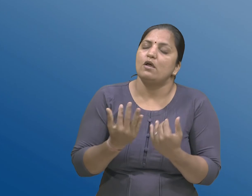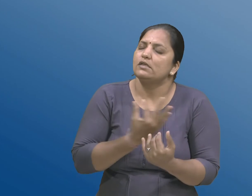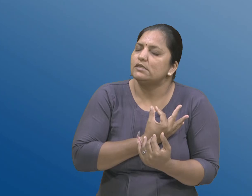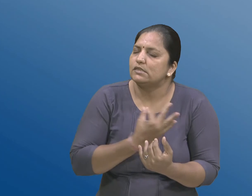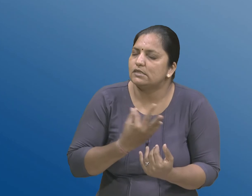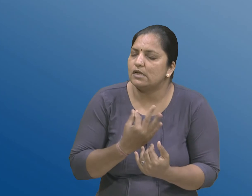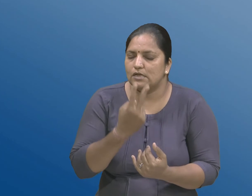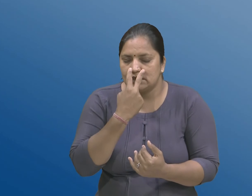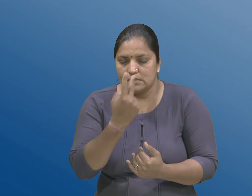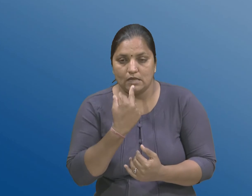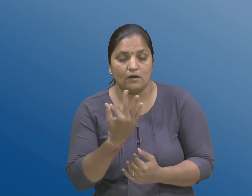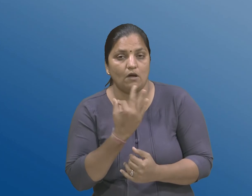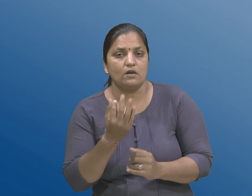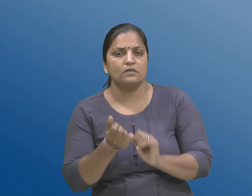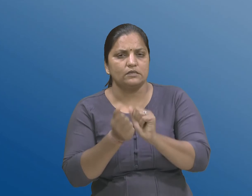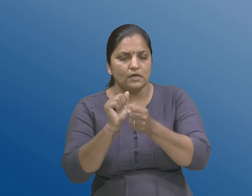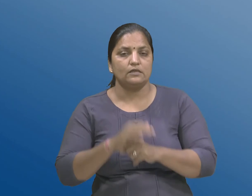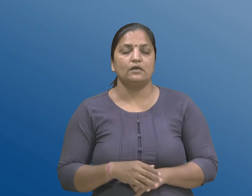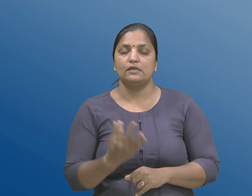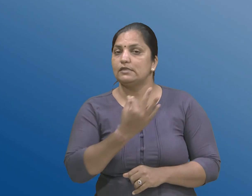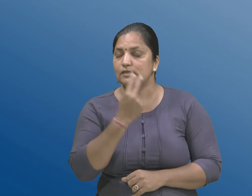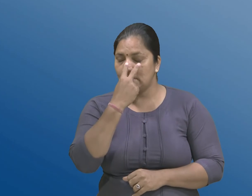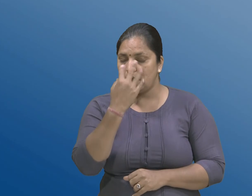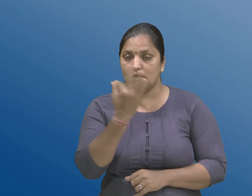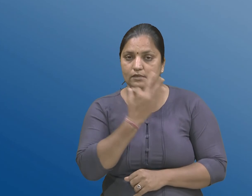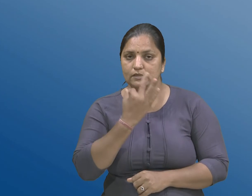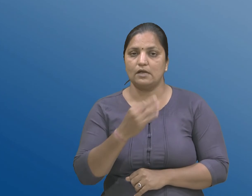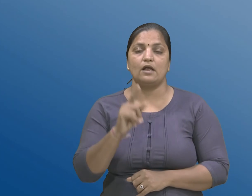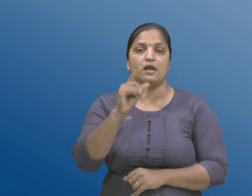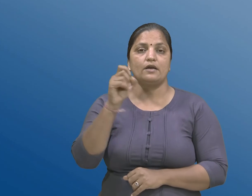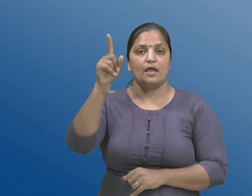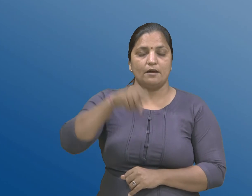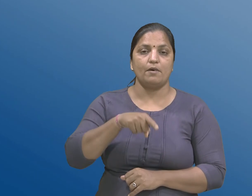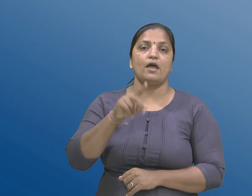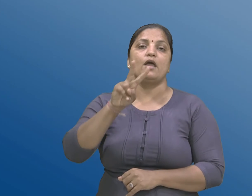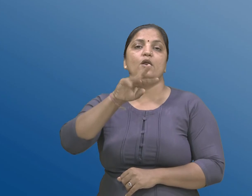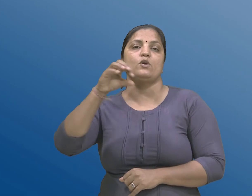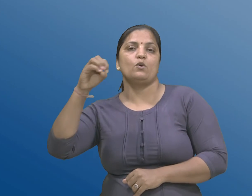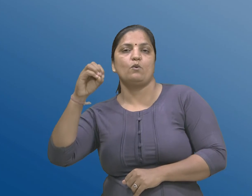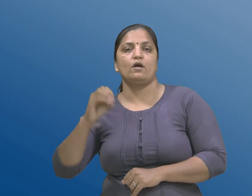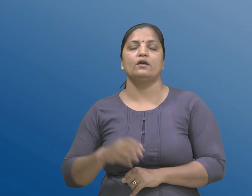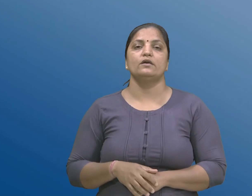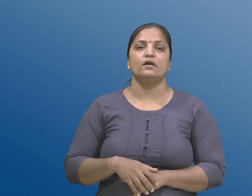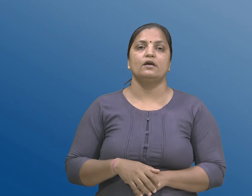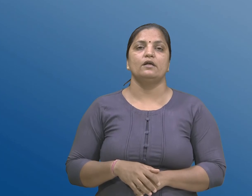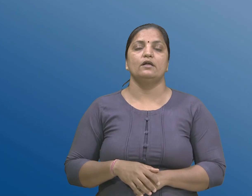सुधार साथे सारी आँखमा 10 x 200 स्नेलन सुधी,